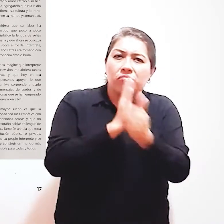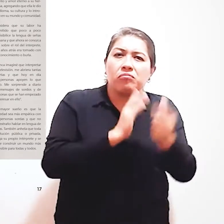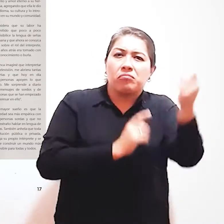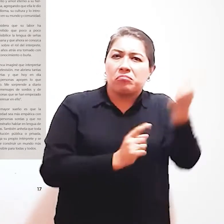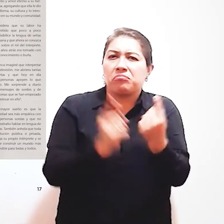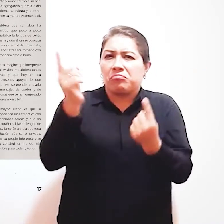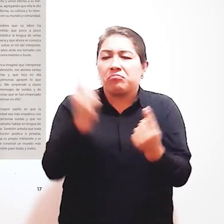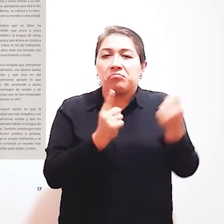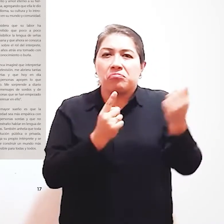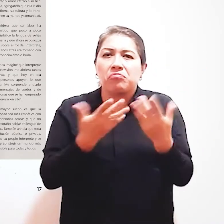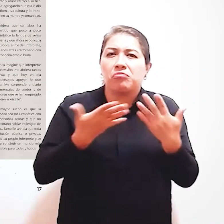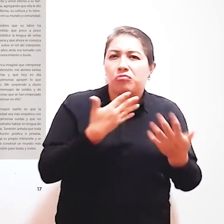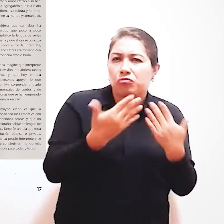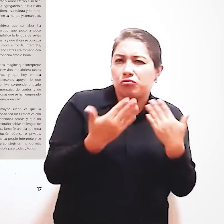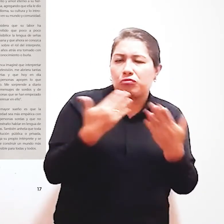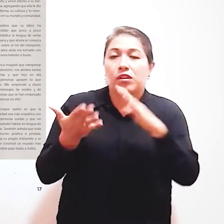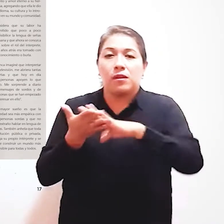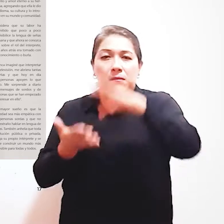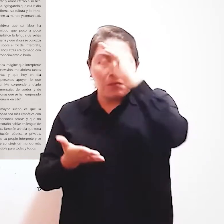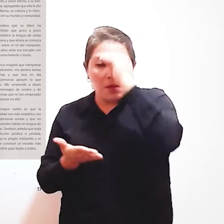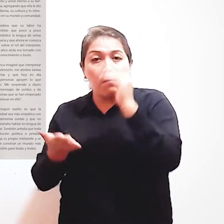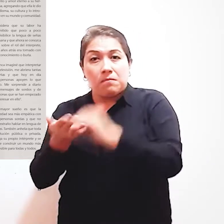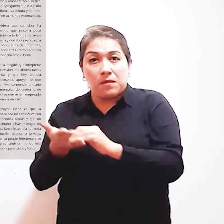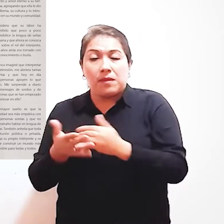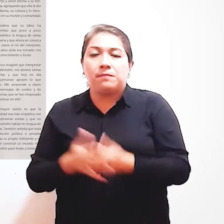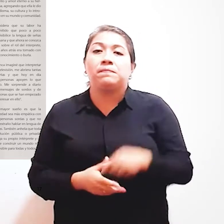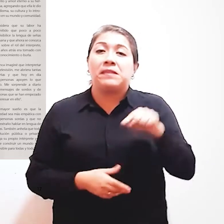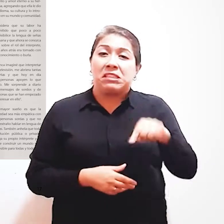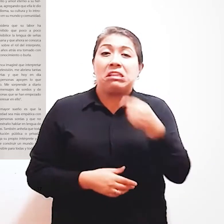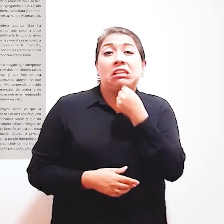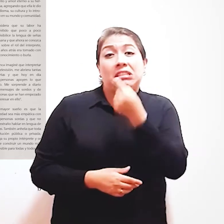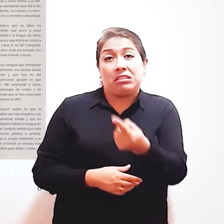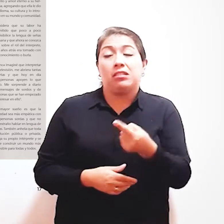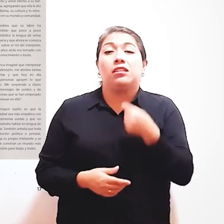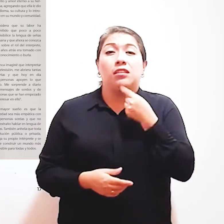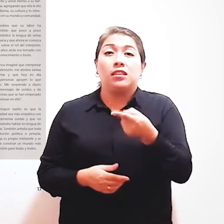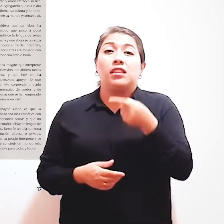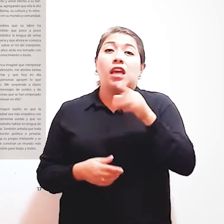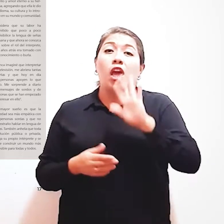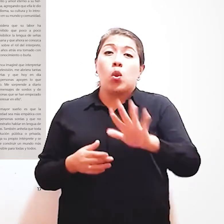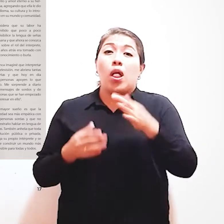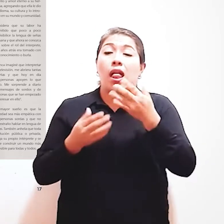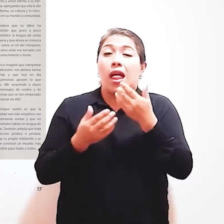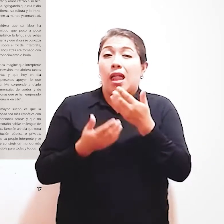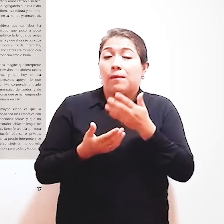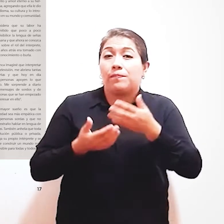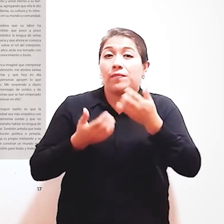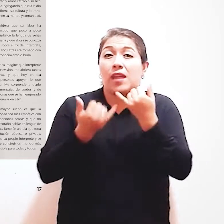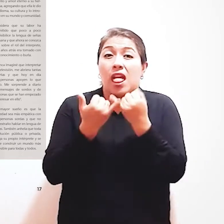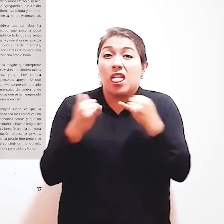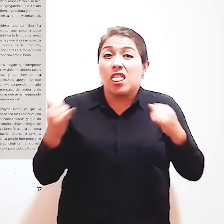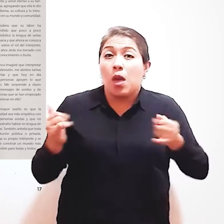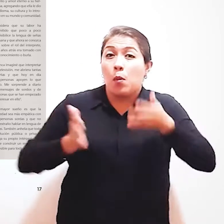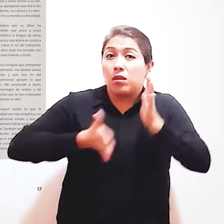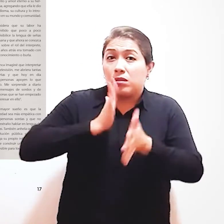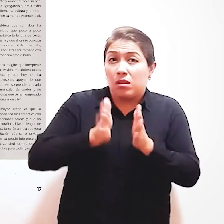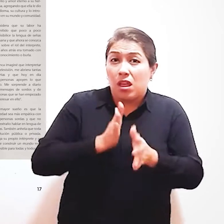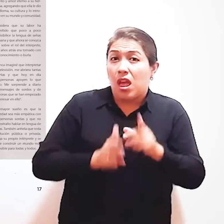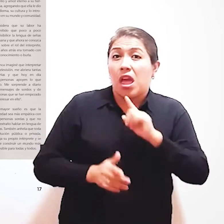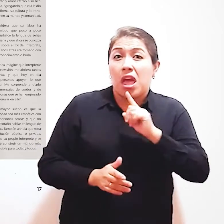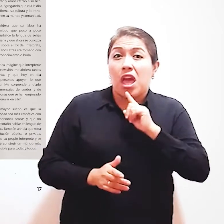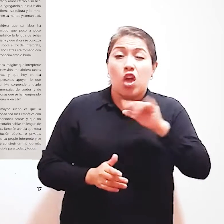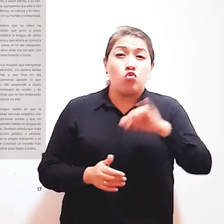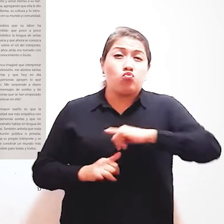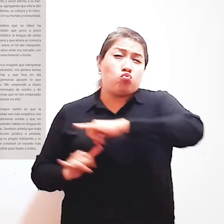interpretación de señas Hace hincapié Que el idioma de la lengua de señas Es distinto en cada país Por lo que no se